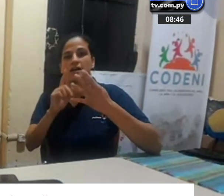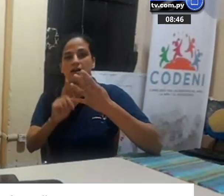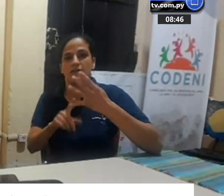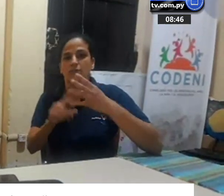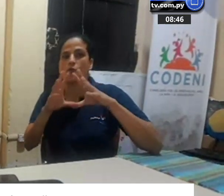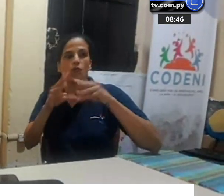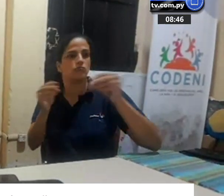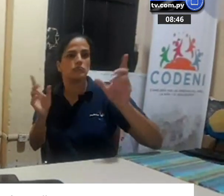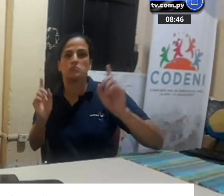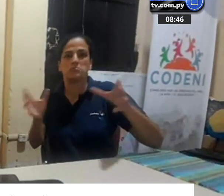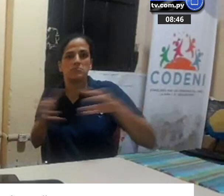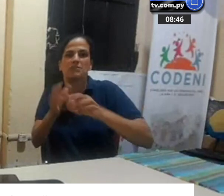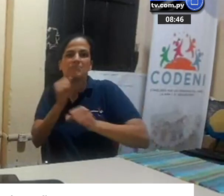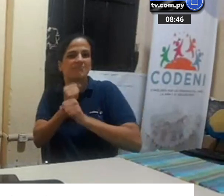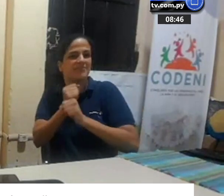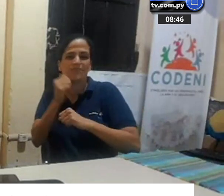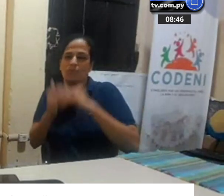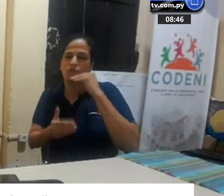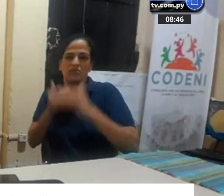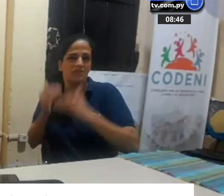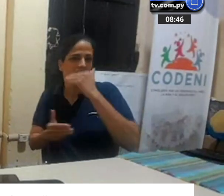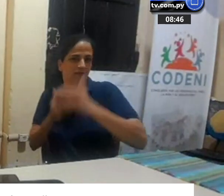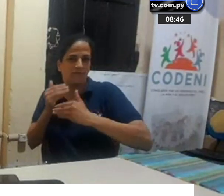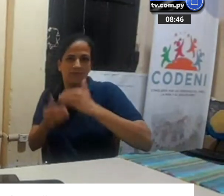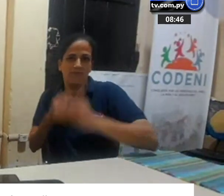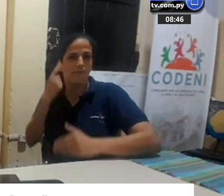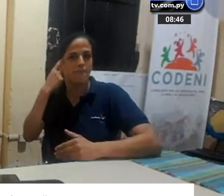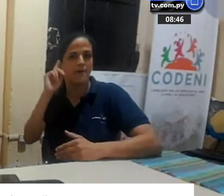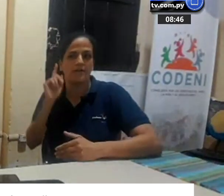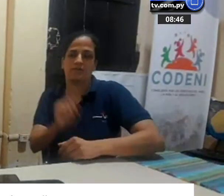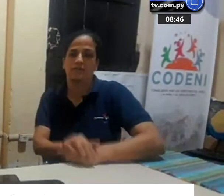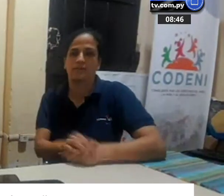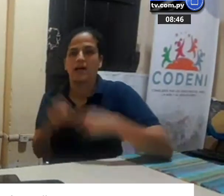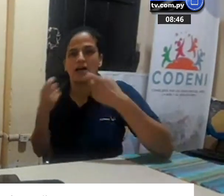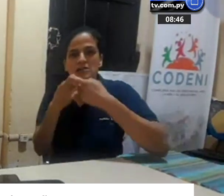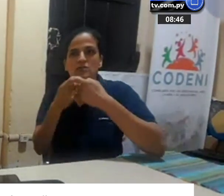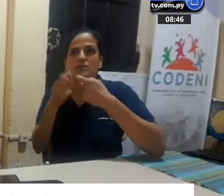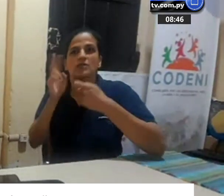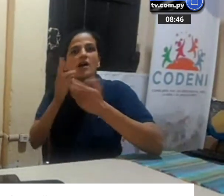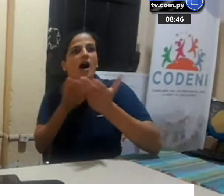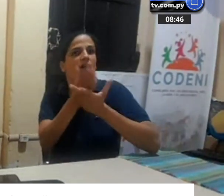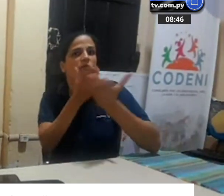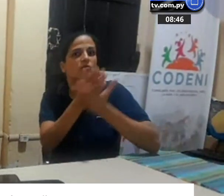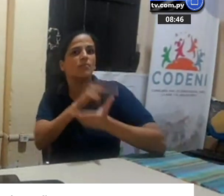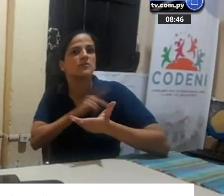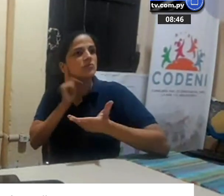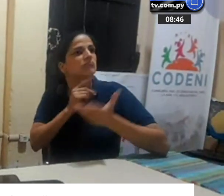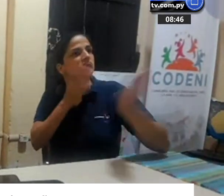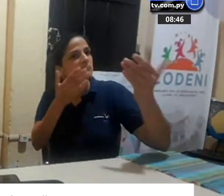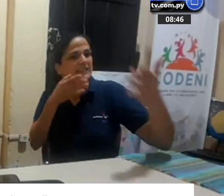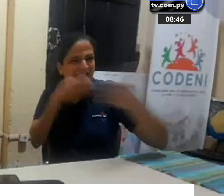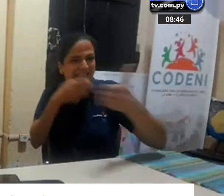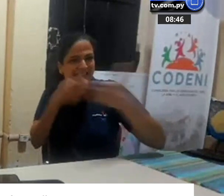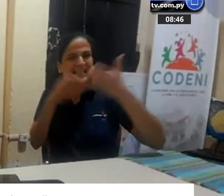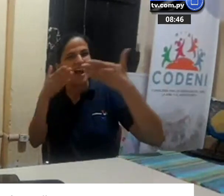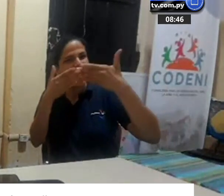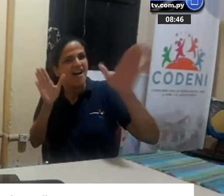nombres de la comisión directiva. Son los que trabajan constantemente, pero luego están los socios que ayudan,